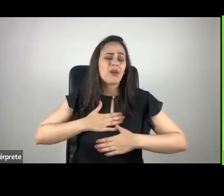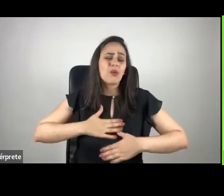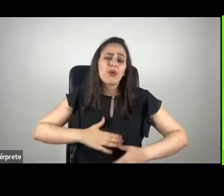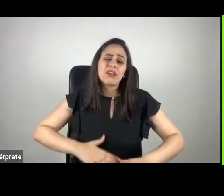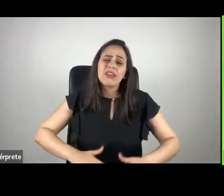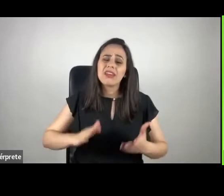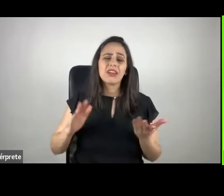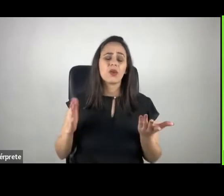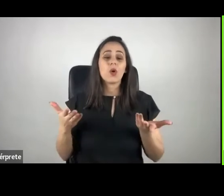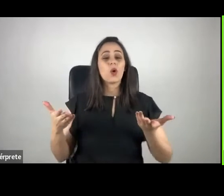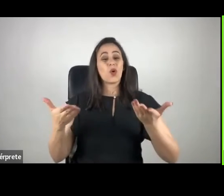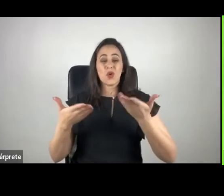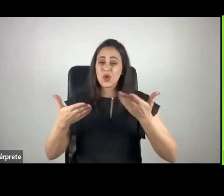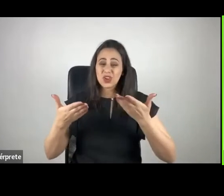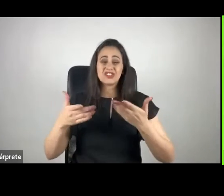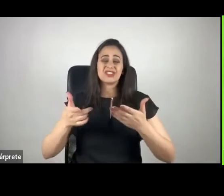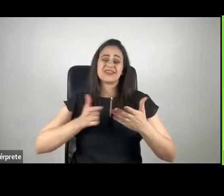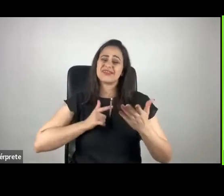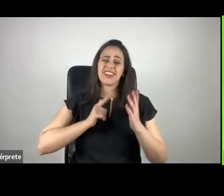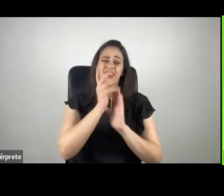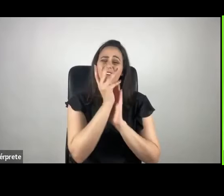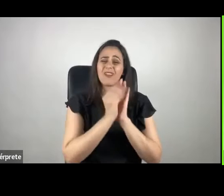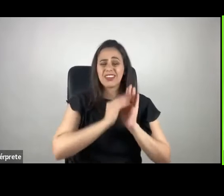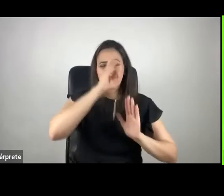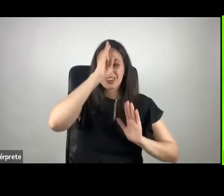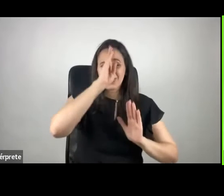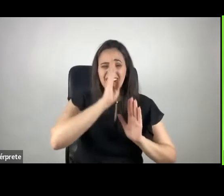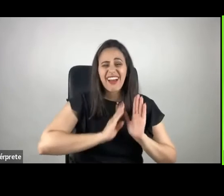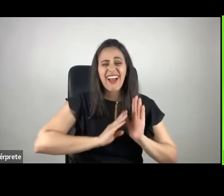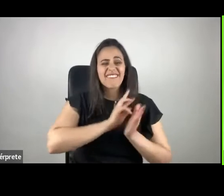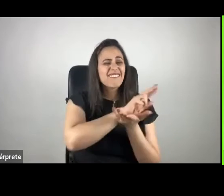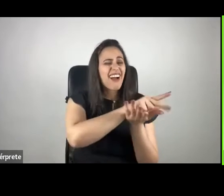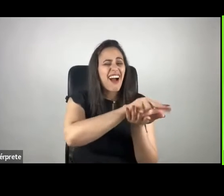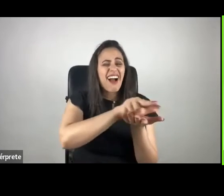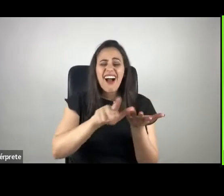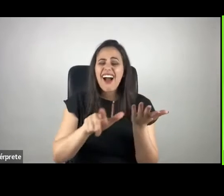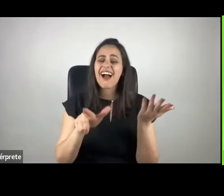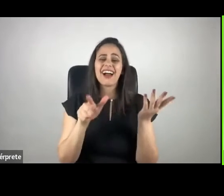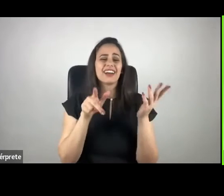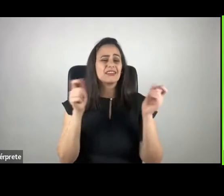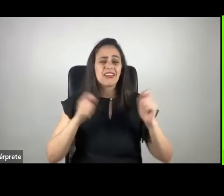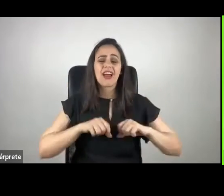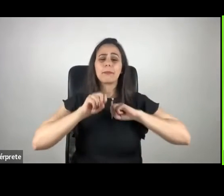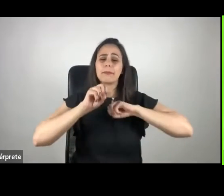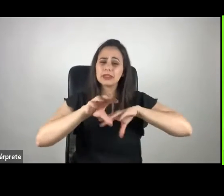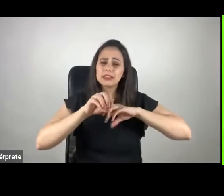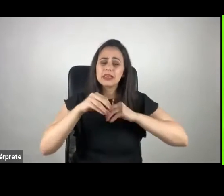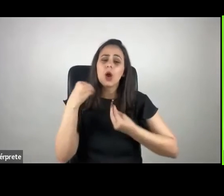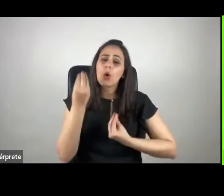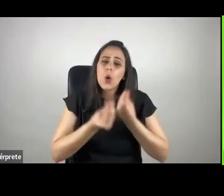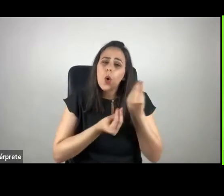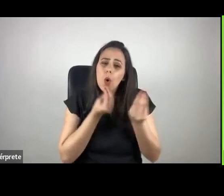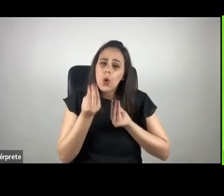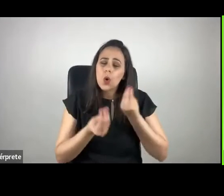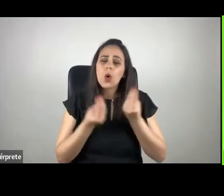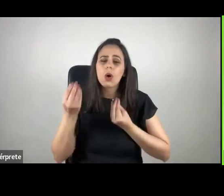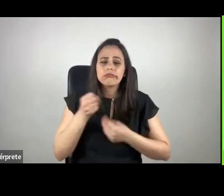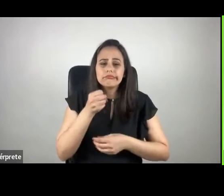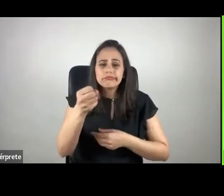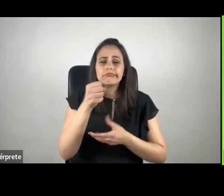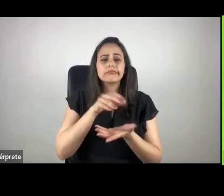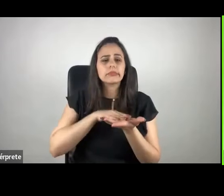E hoje em dia a gente tem muito conteúdo gratuito ensinando como fazer isso desde o básico.